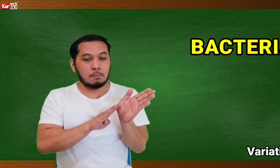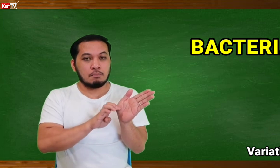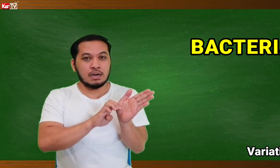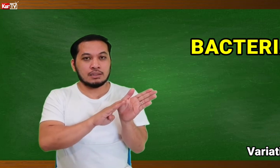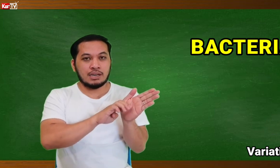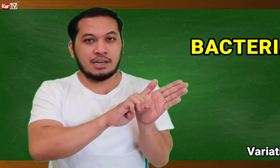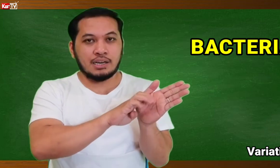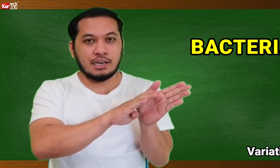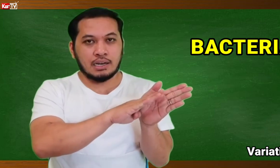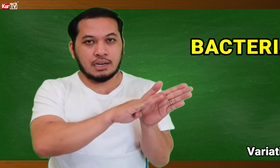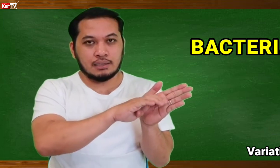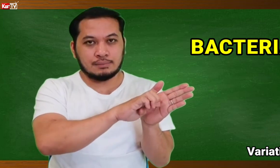Bakteria.